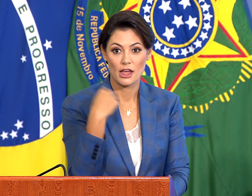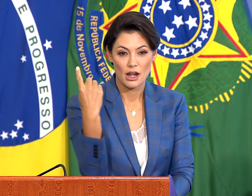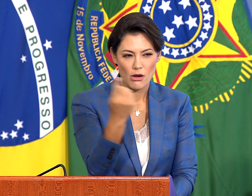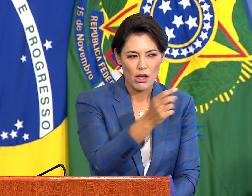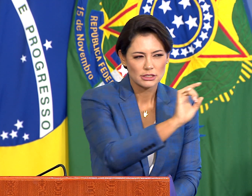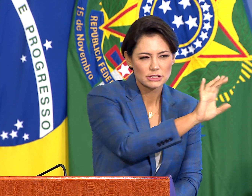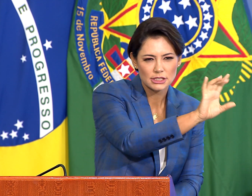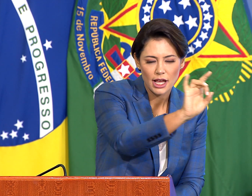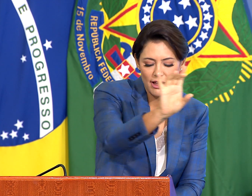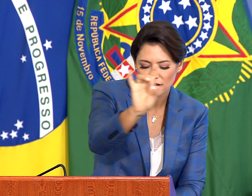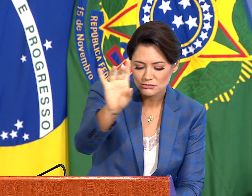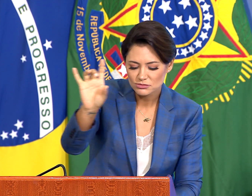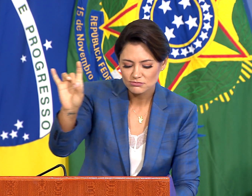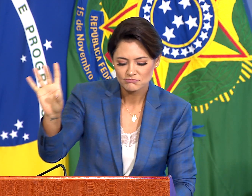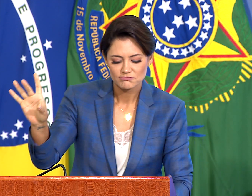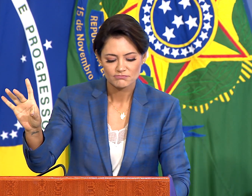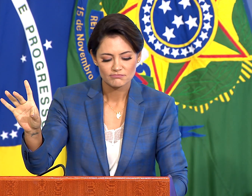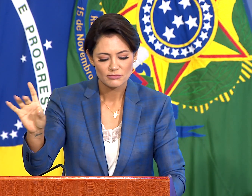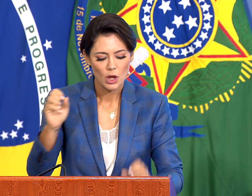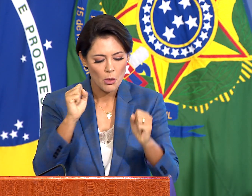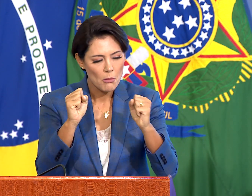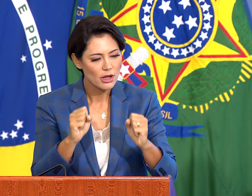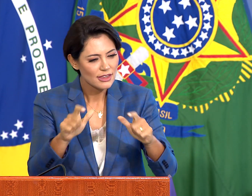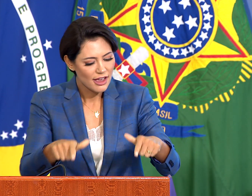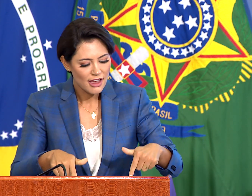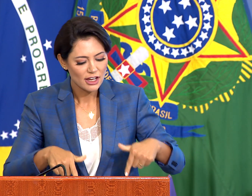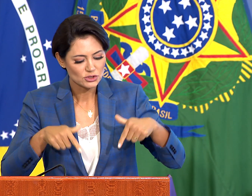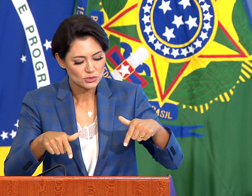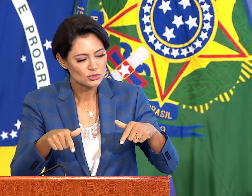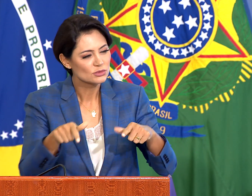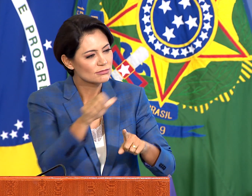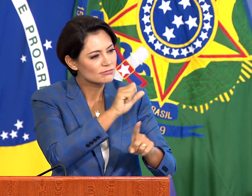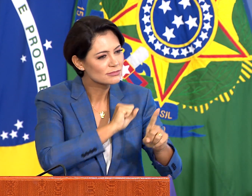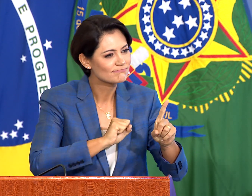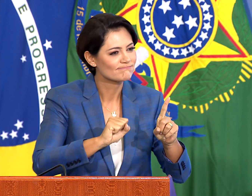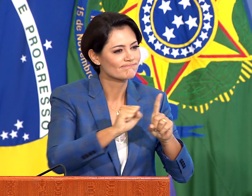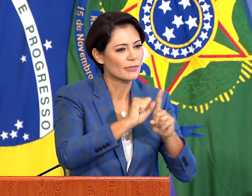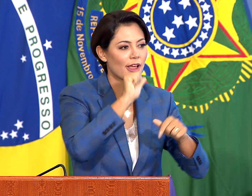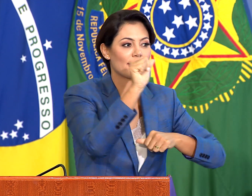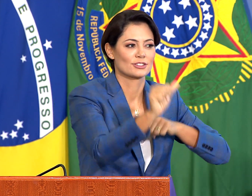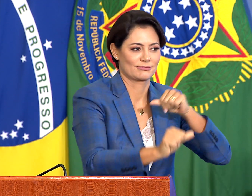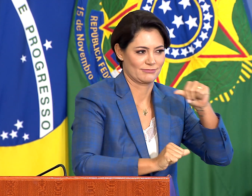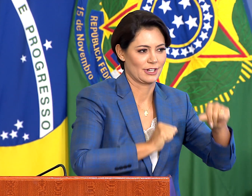Todos podemos fazer a nossa parte para a mudança da sociedade.